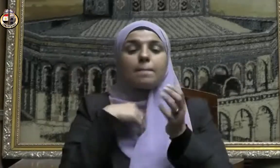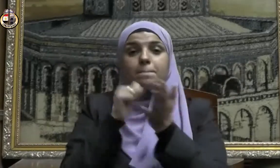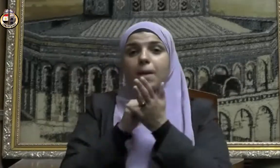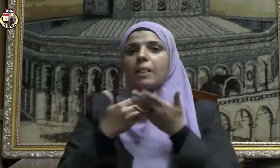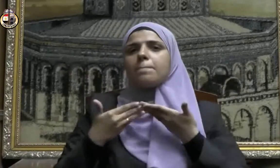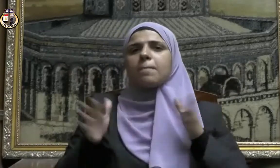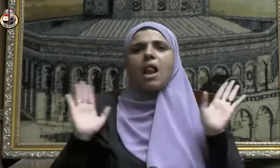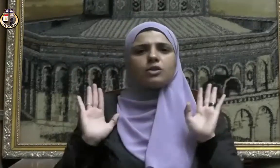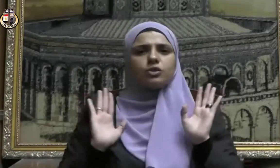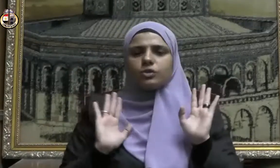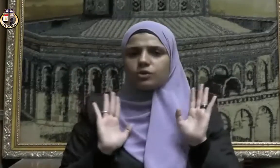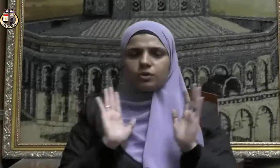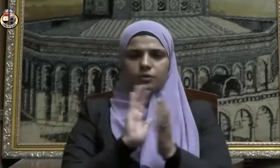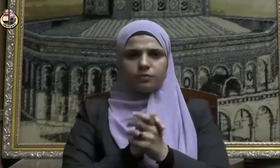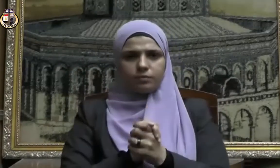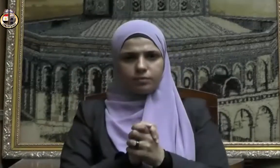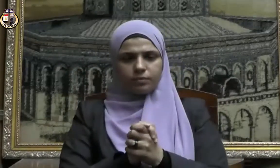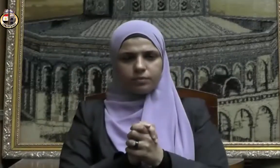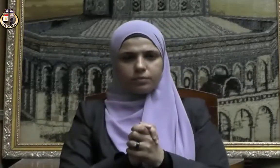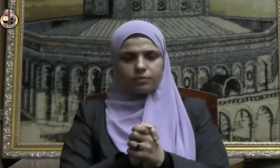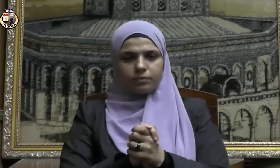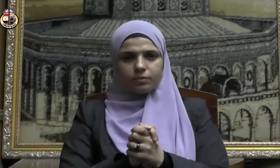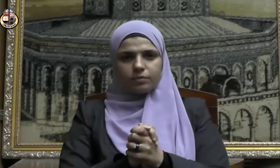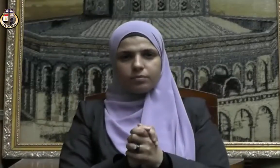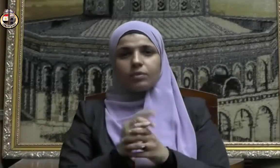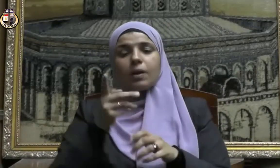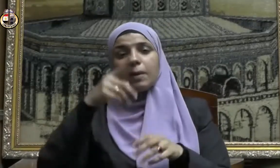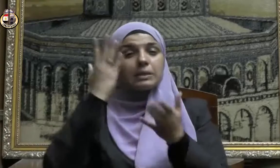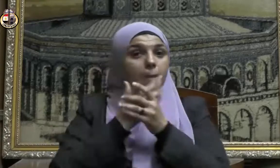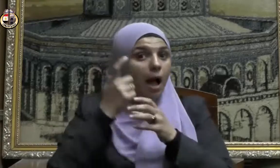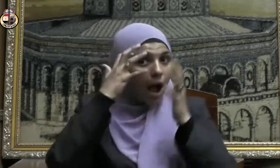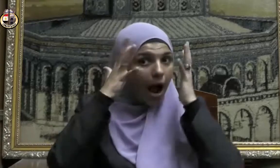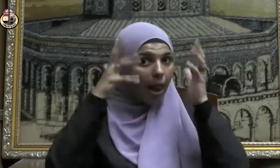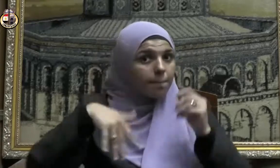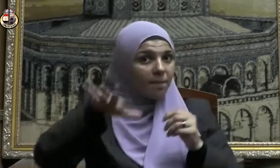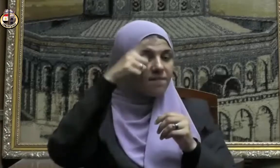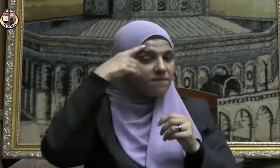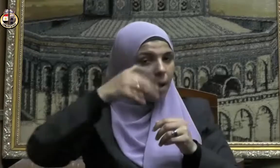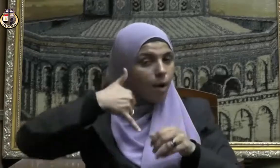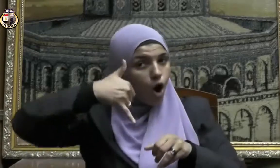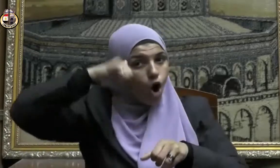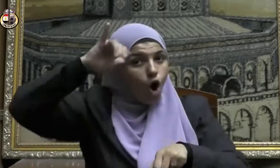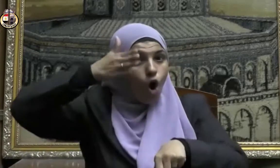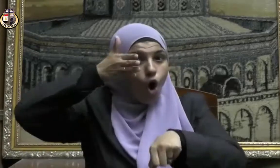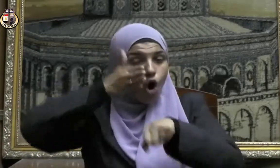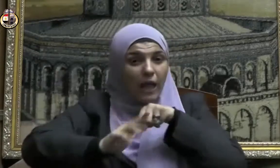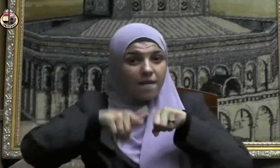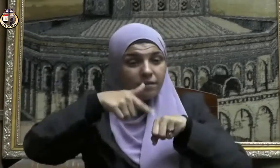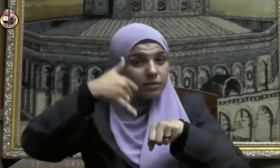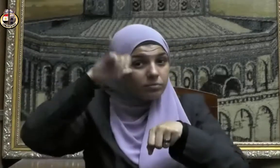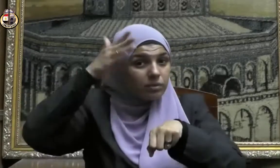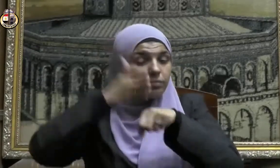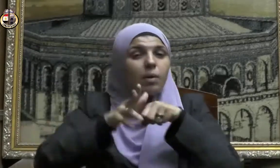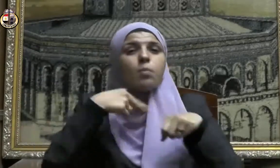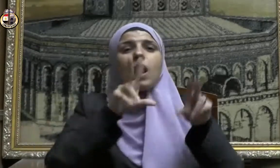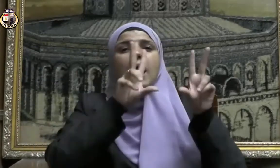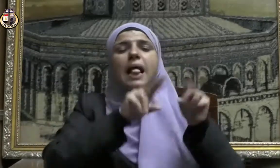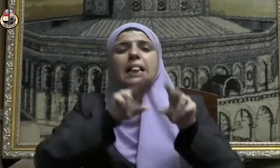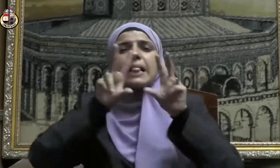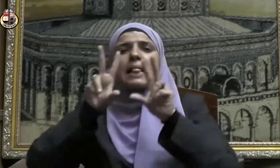بيته منه شيء علما بأن الأطحية كما تتحقق